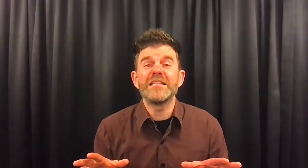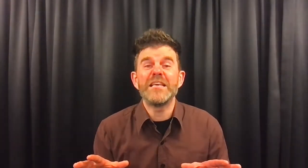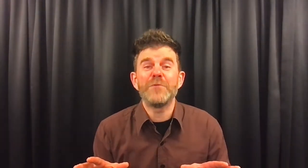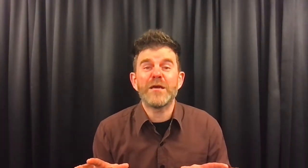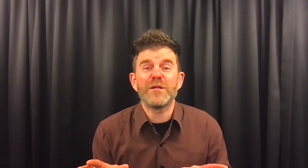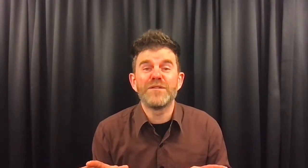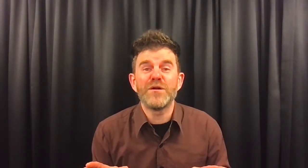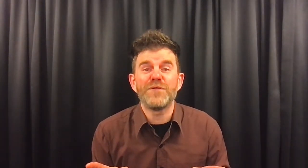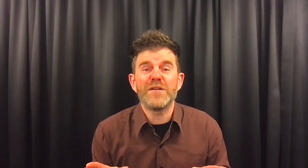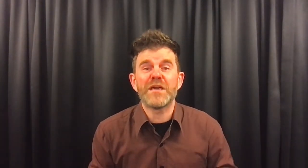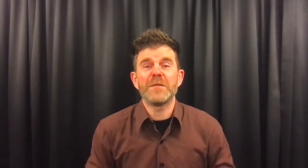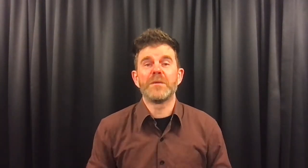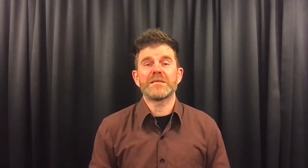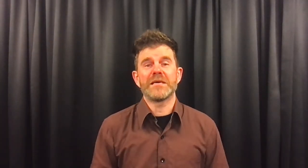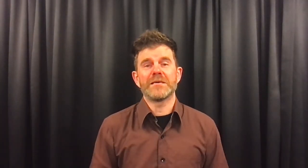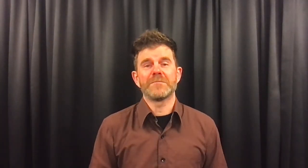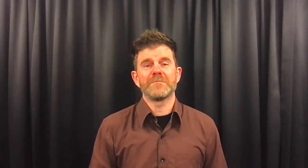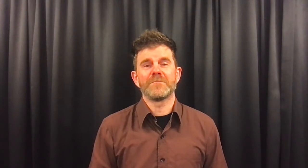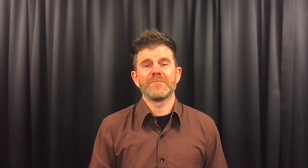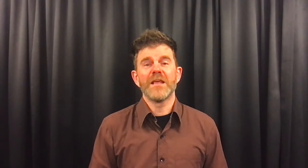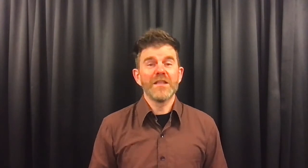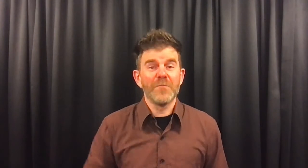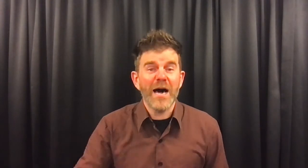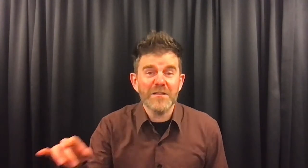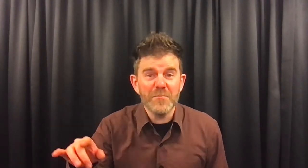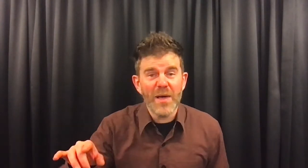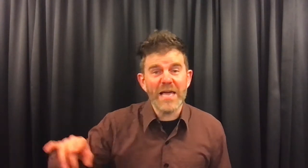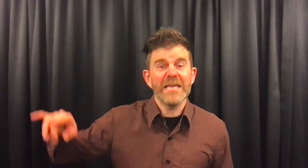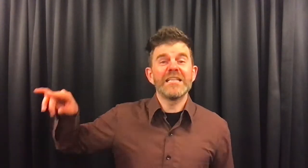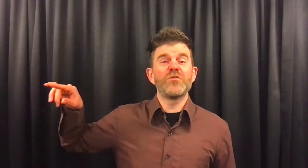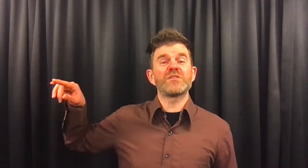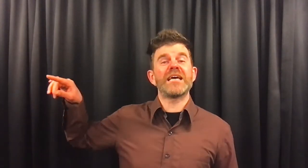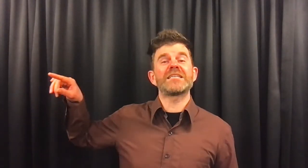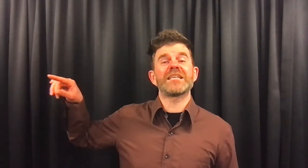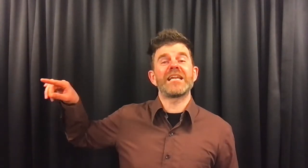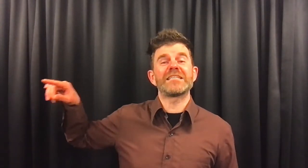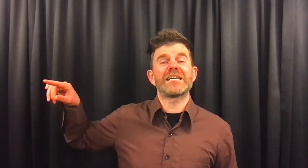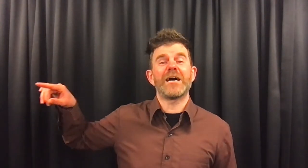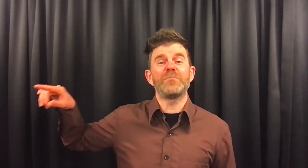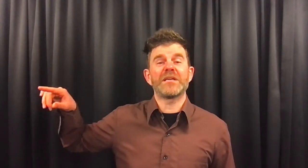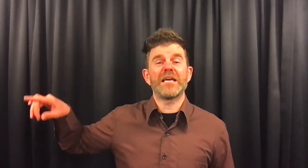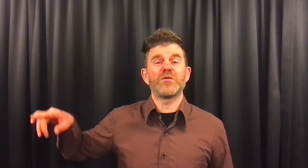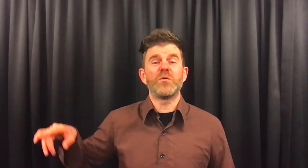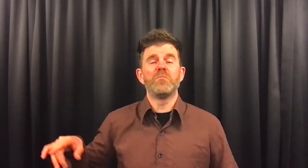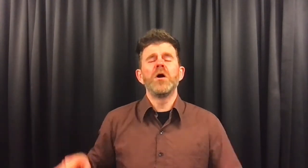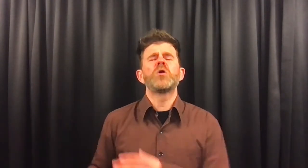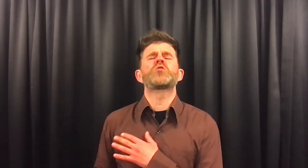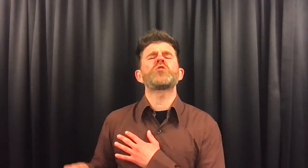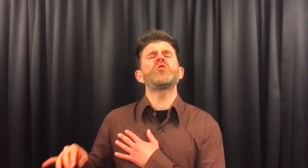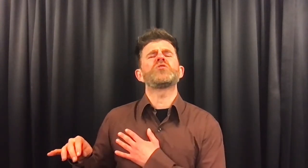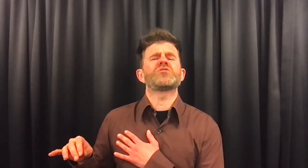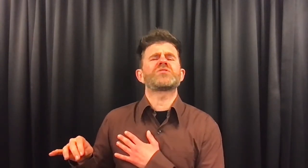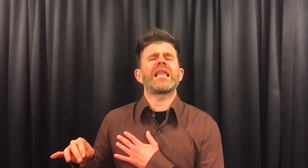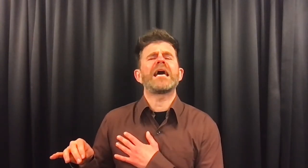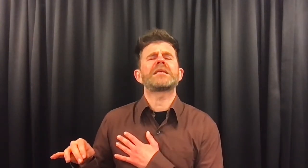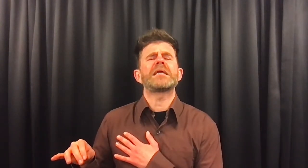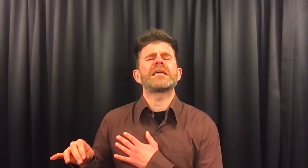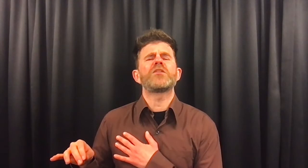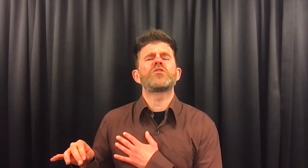die week wel vier of vijf keer in bad gingen. De waren erbij die nog eens extra naar de kapper gingen om krulletjes te laten leggen in een